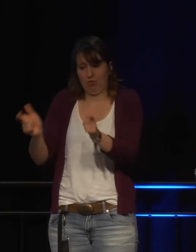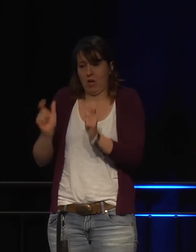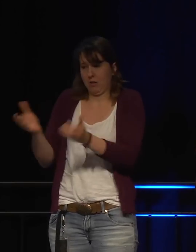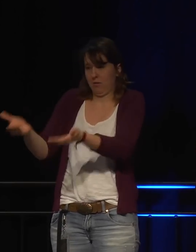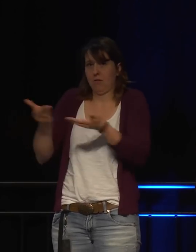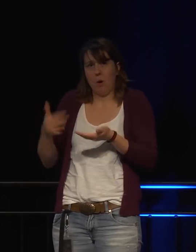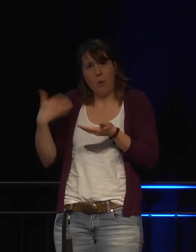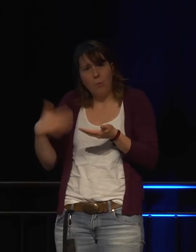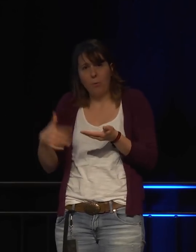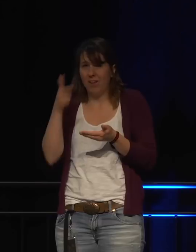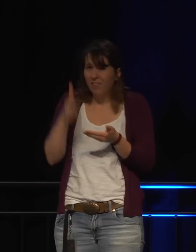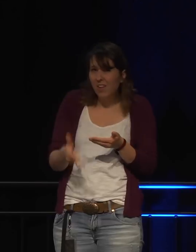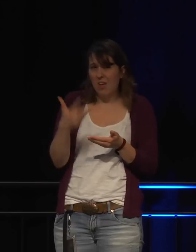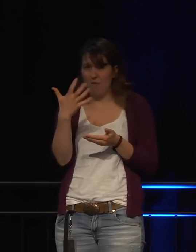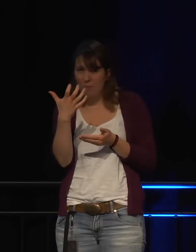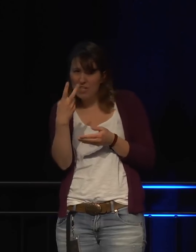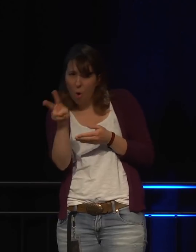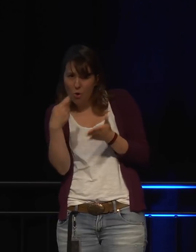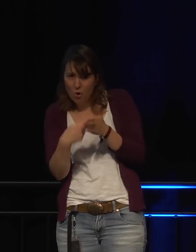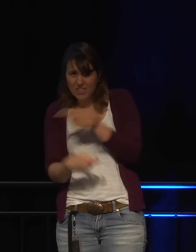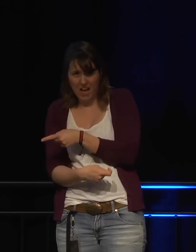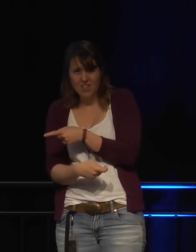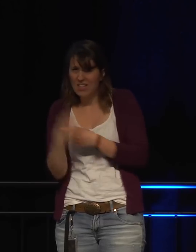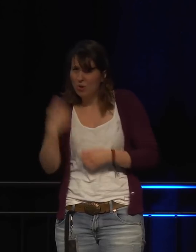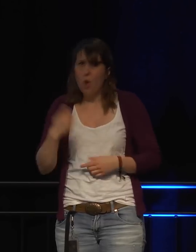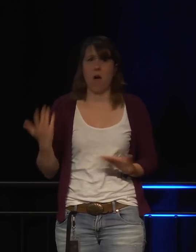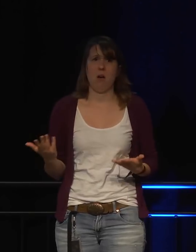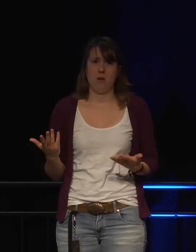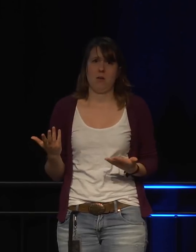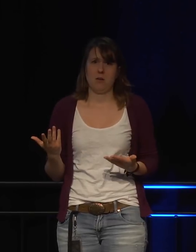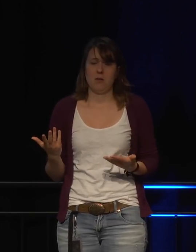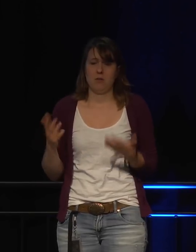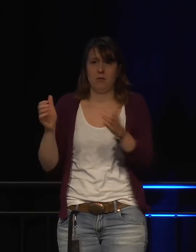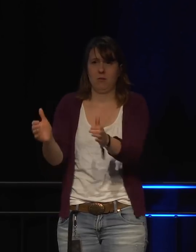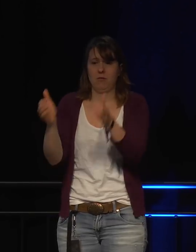kriegt, für 350 Euro, was ziemlich teuer ist.